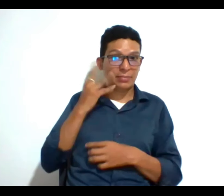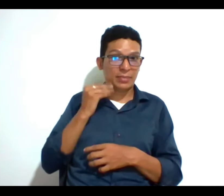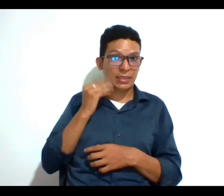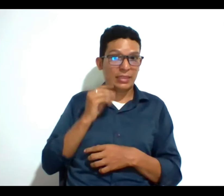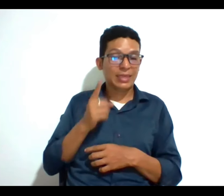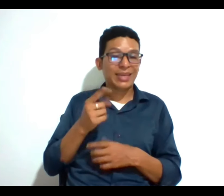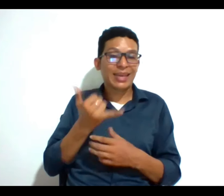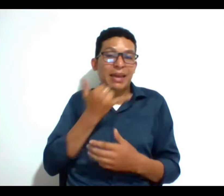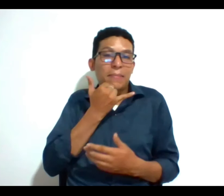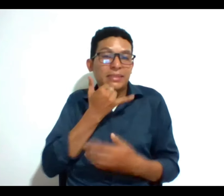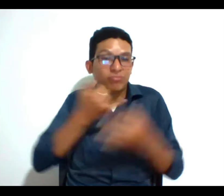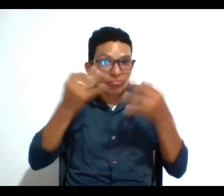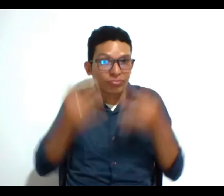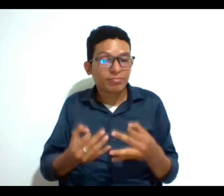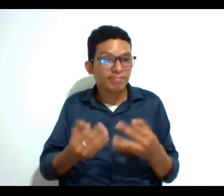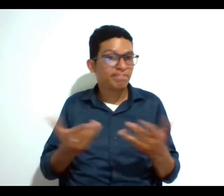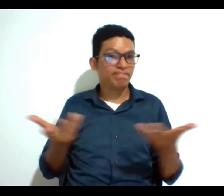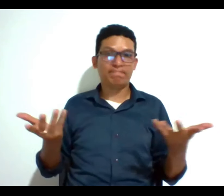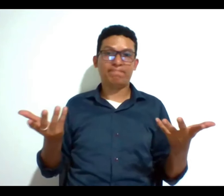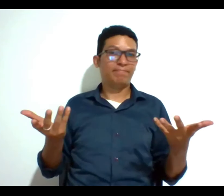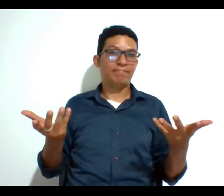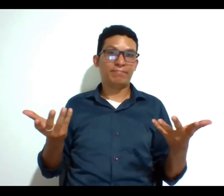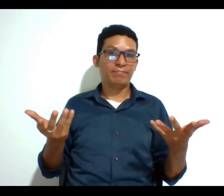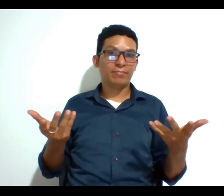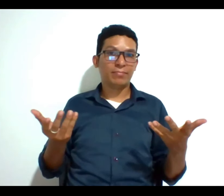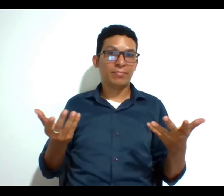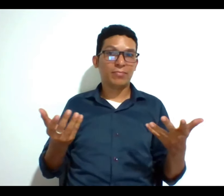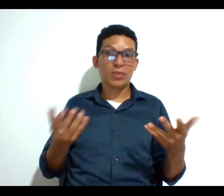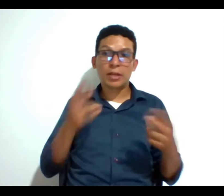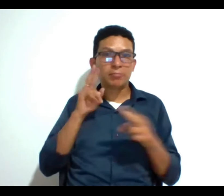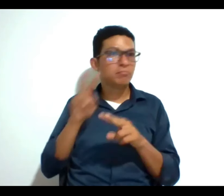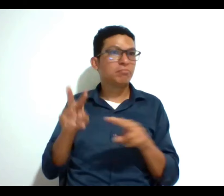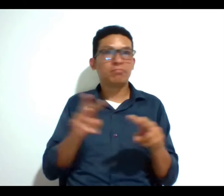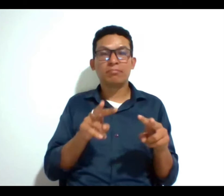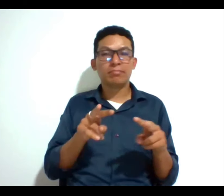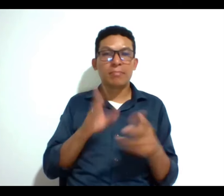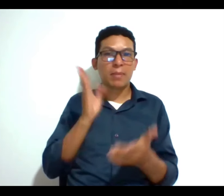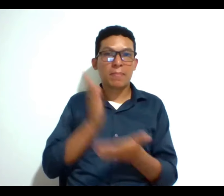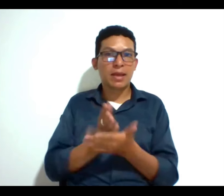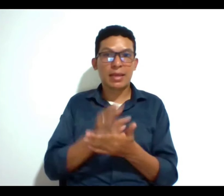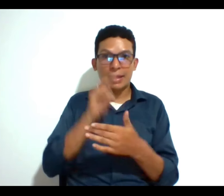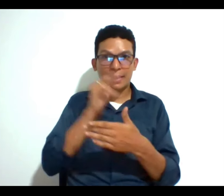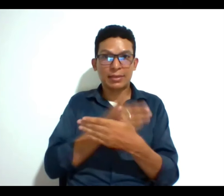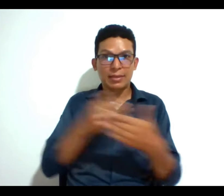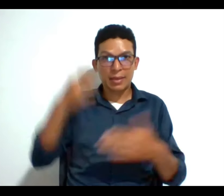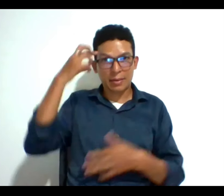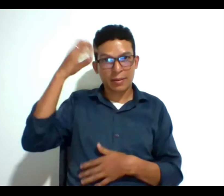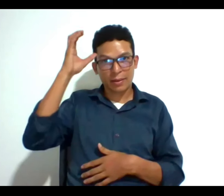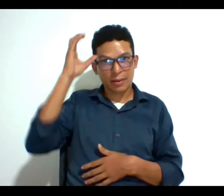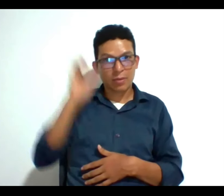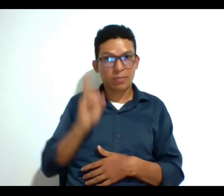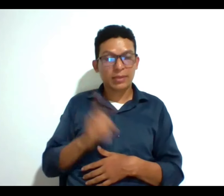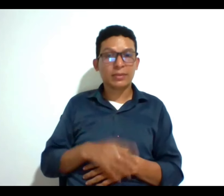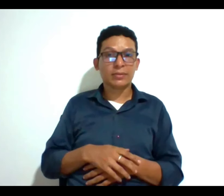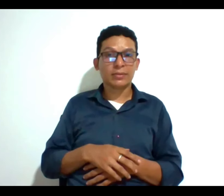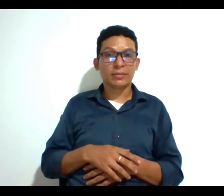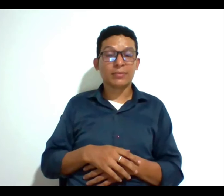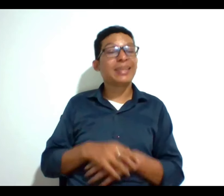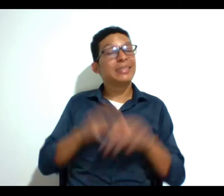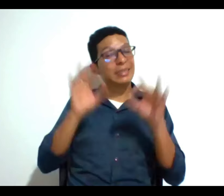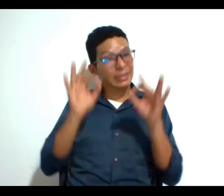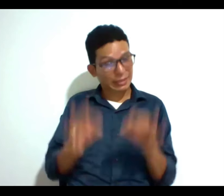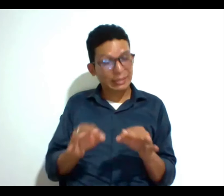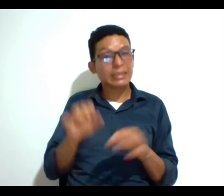ocurre como tal realmente no he visto ese fenómeno en niños con parálisis cerebral infantil lo que sí se hace